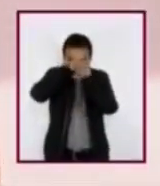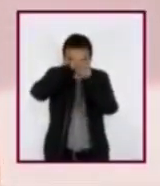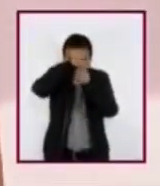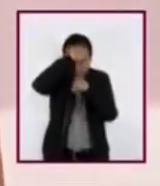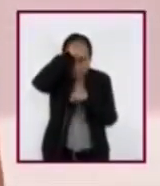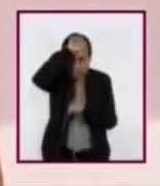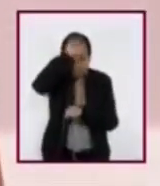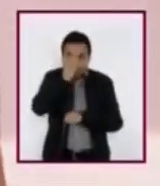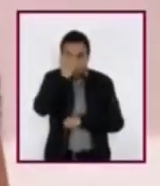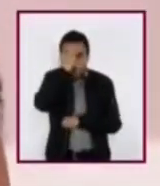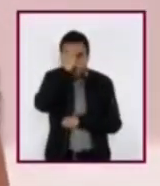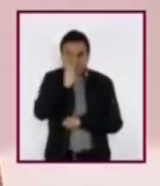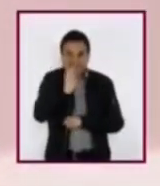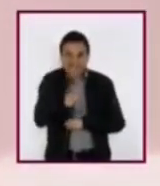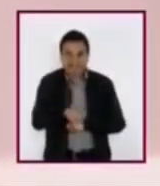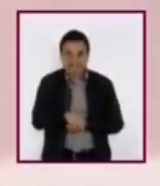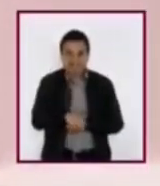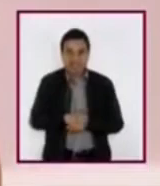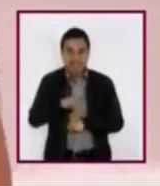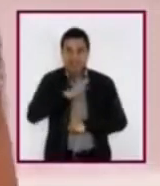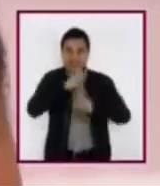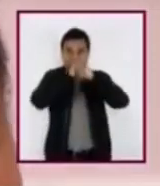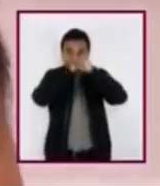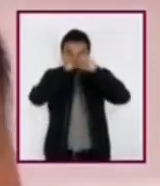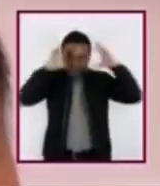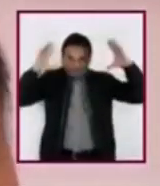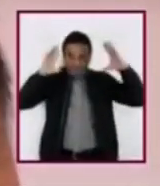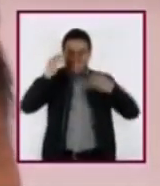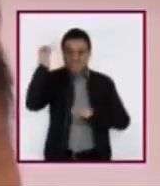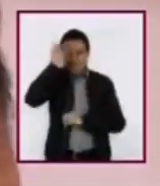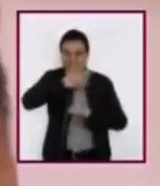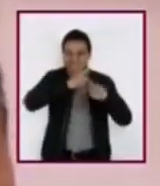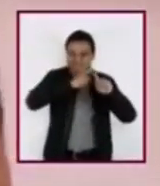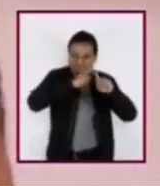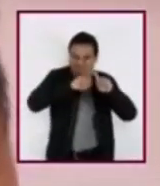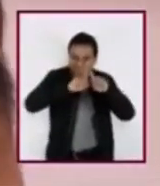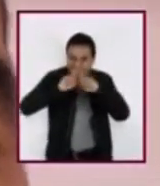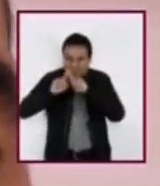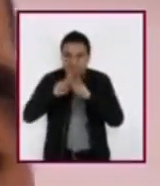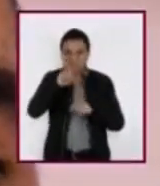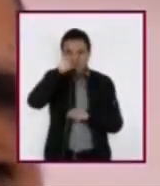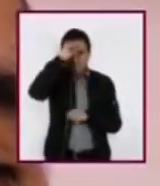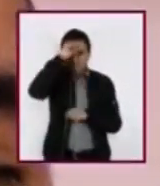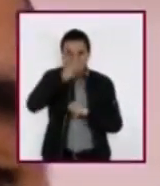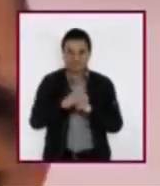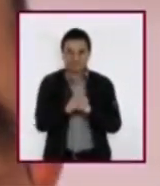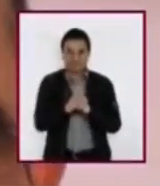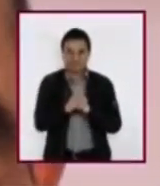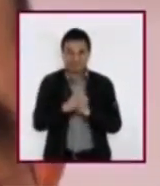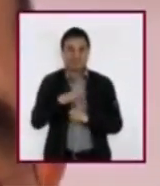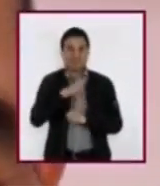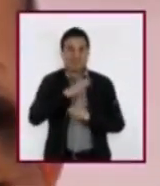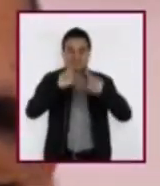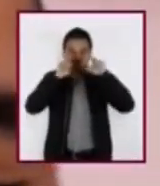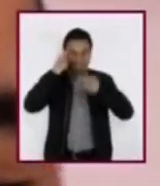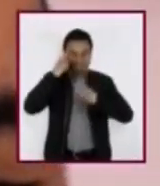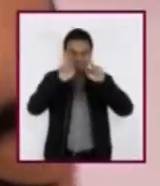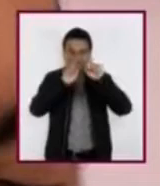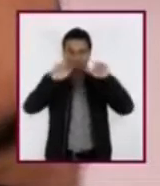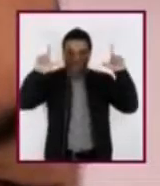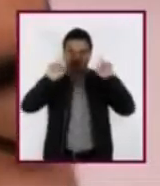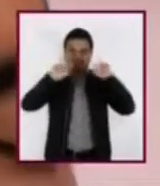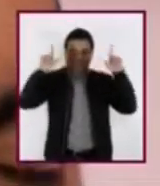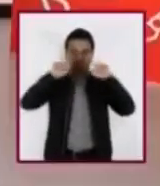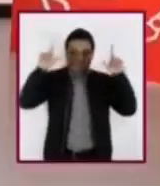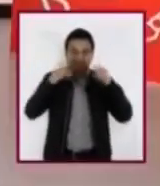ustedes y vean todas las imágenes que ahí están pasando, de lo que pensaron sobre el recorrido que hicimos como si fuera una